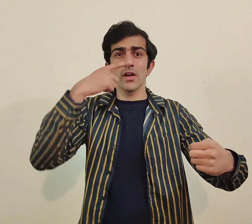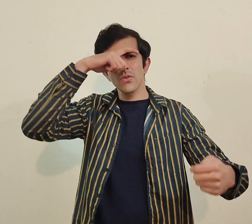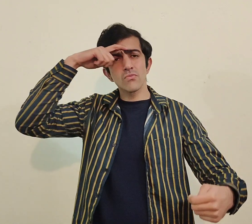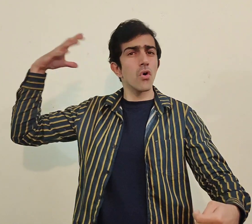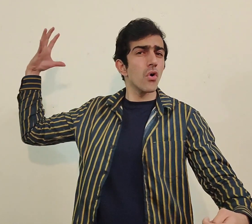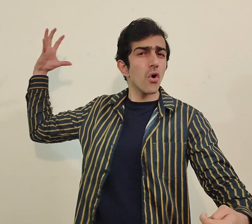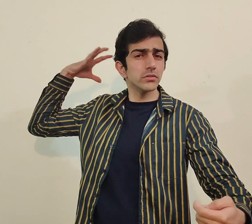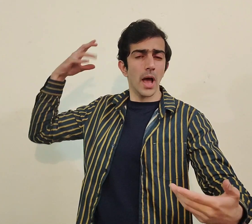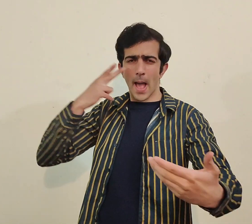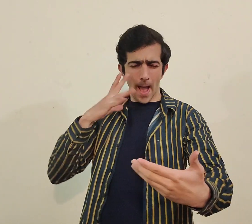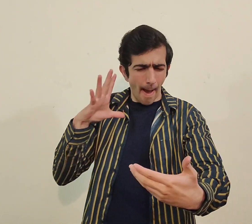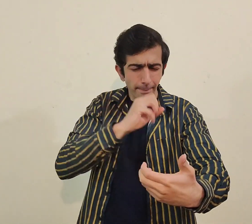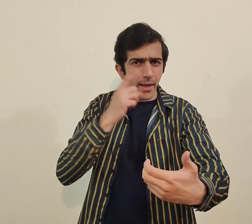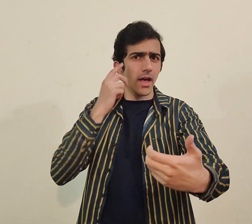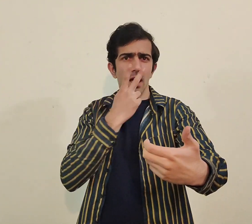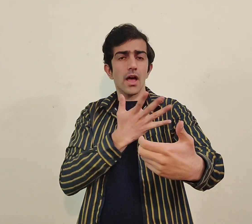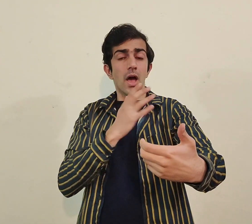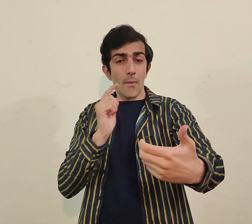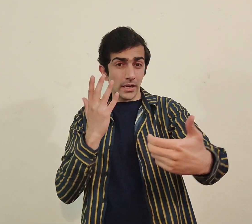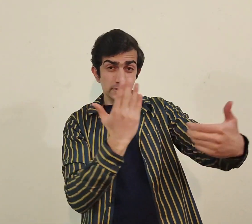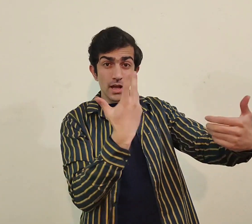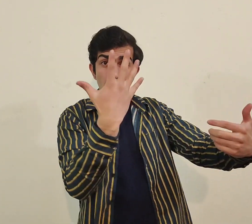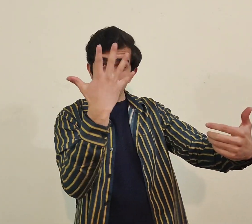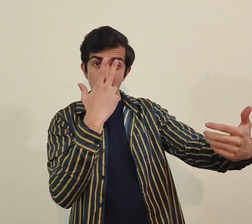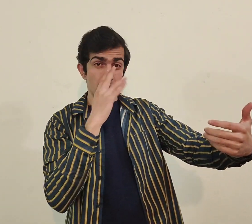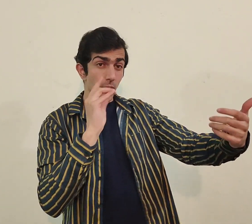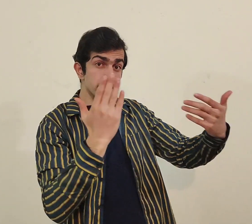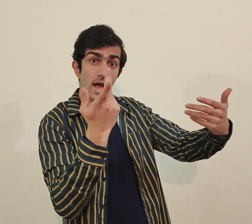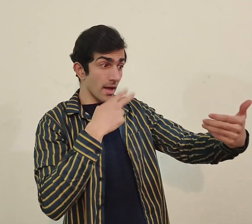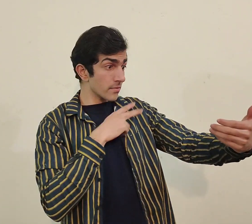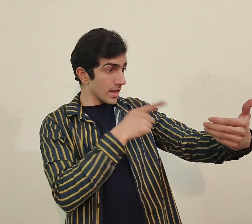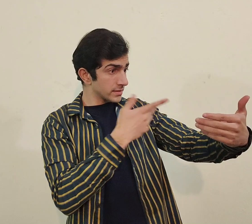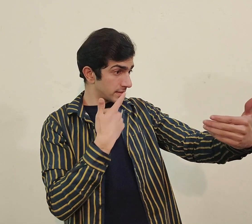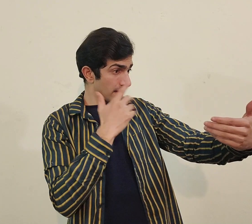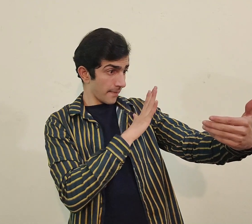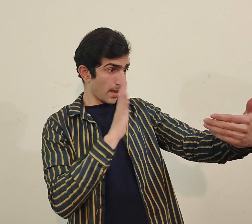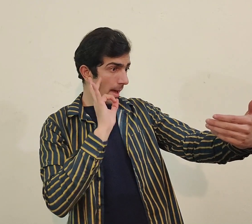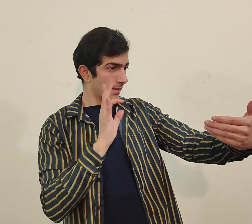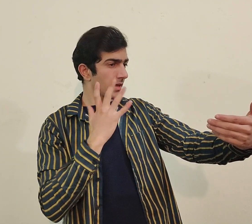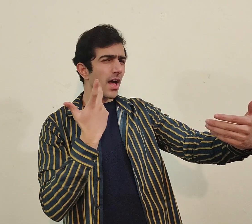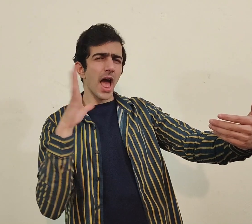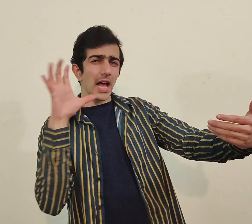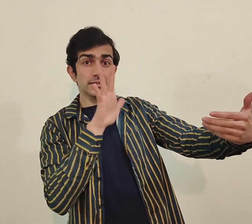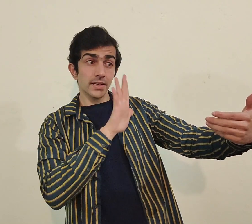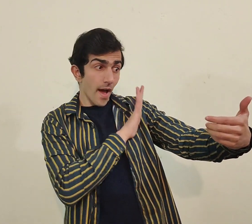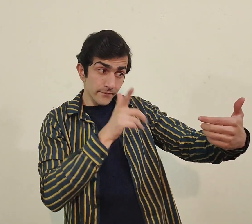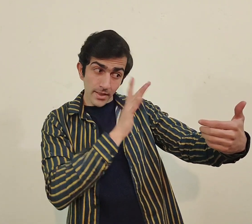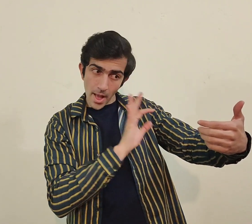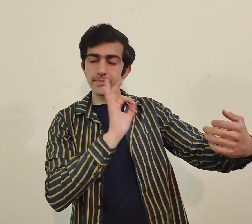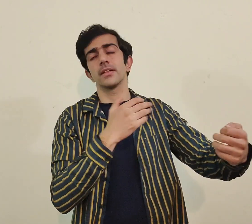ہیں دوسرا جو ہے سن لائٹ میں بھی پیچھے سے سن لائٹ پڑھ رہی ہو تو آپ کے لئے کمیونیکیٹ کرنا مشکل ہوتا ہے